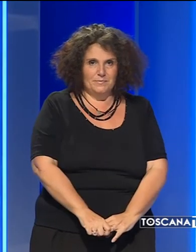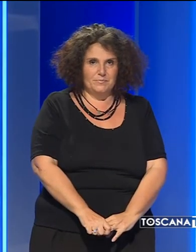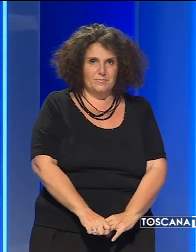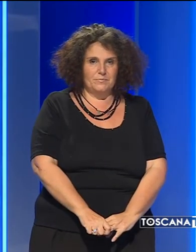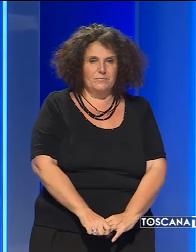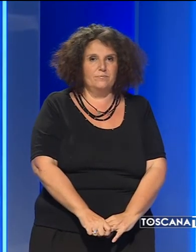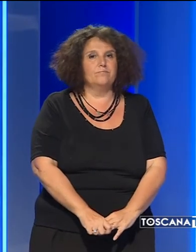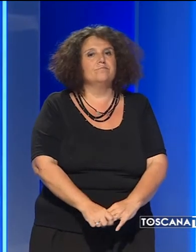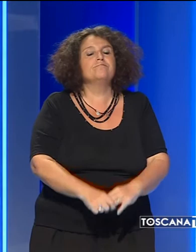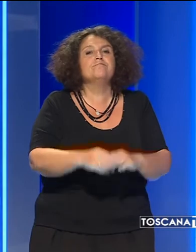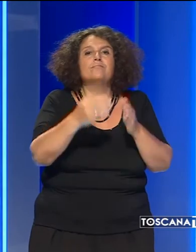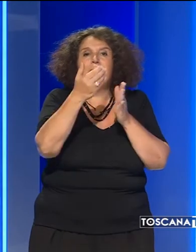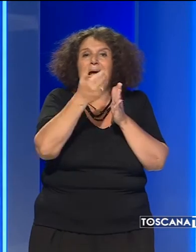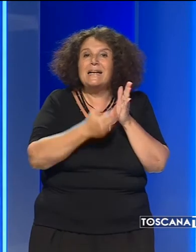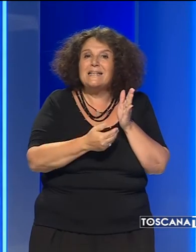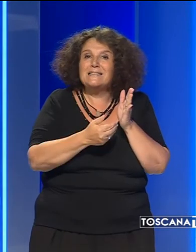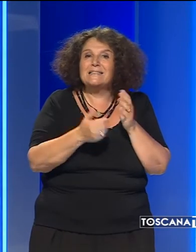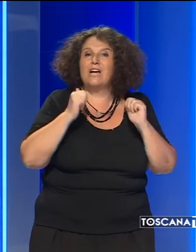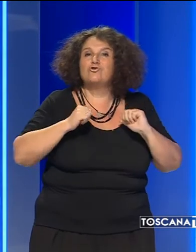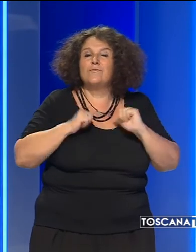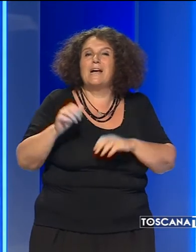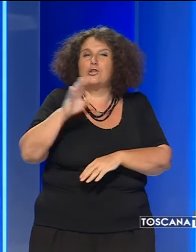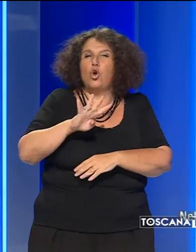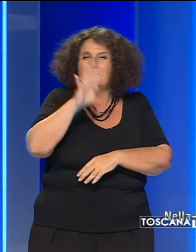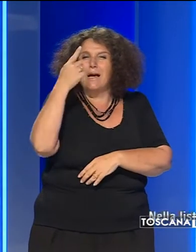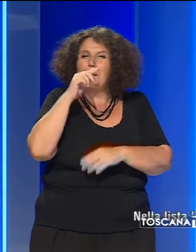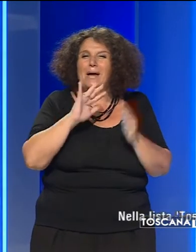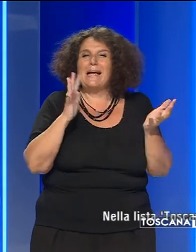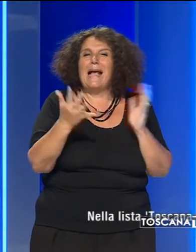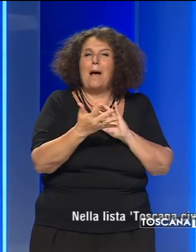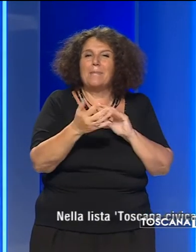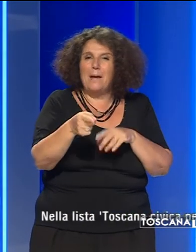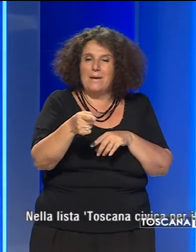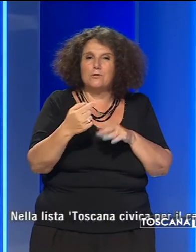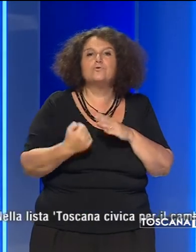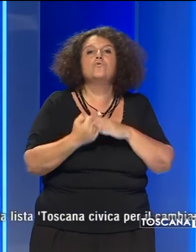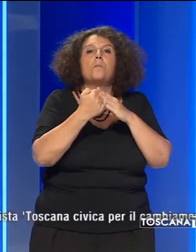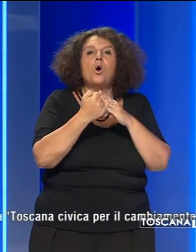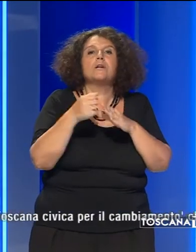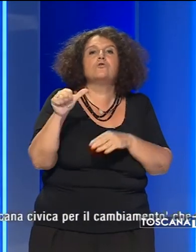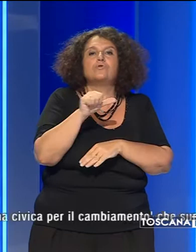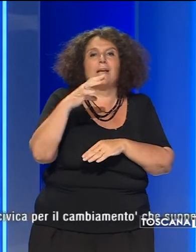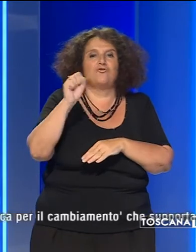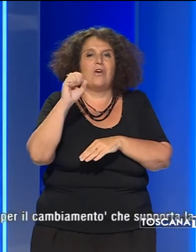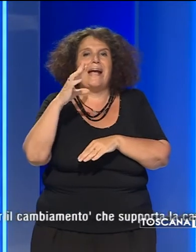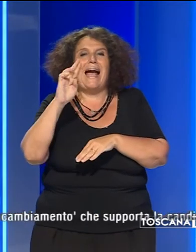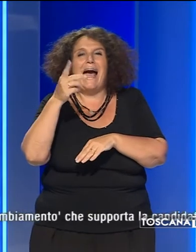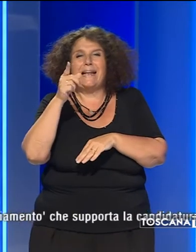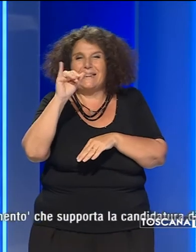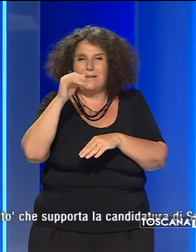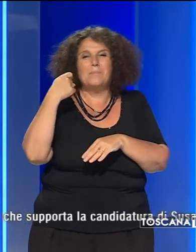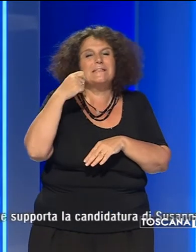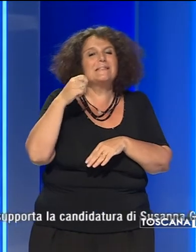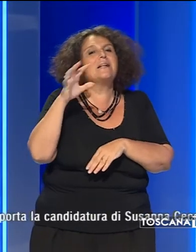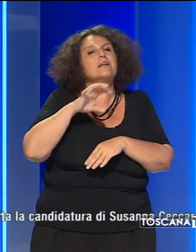La lista toscana civica per il cambiamento, che supporta la candidatura di Susanna Ceccardia, presidente della